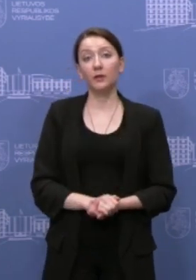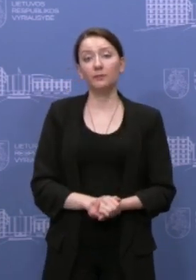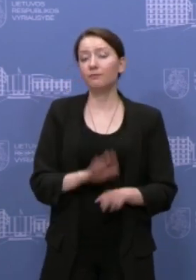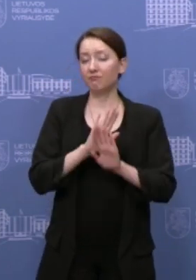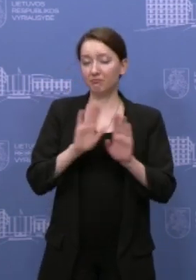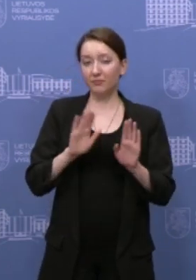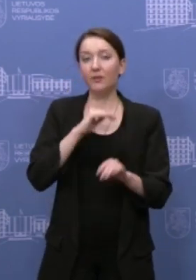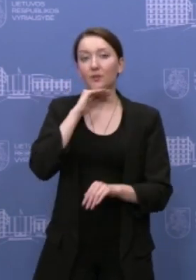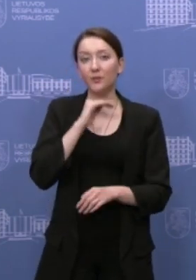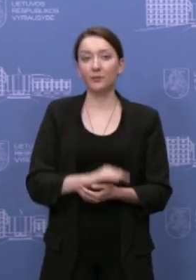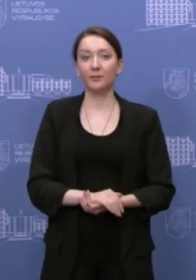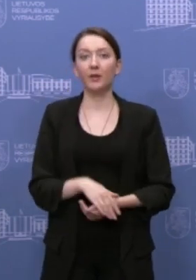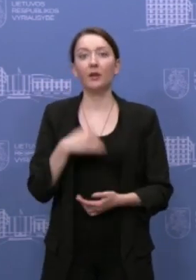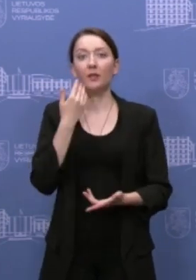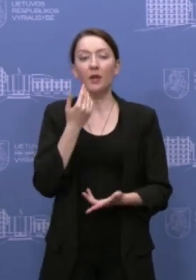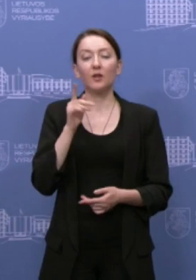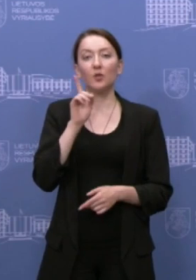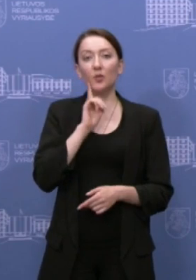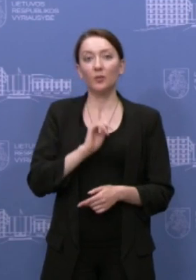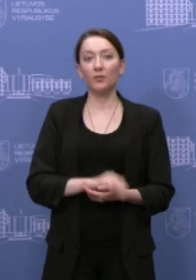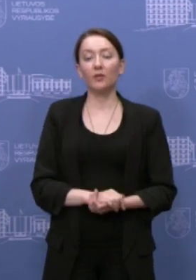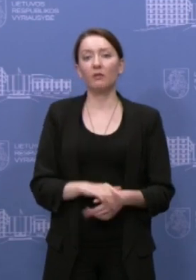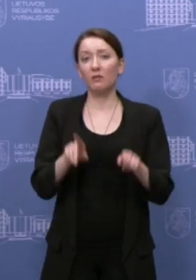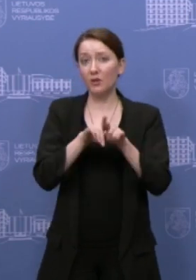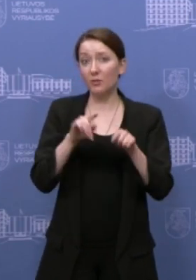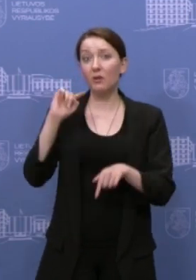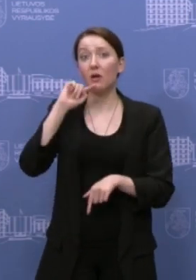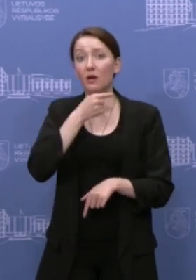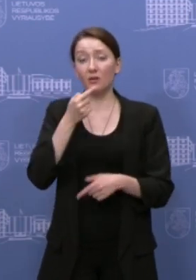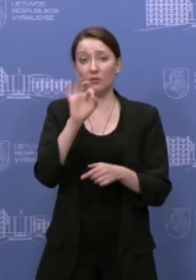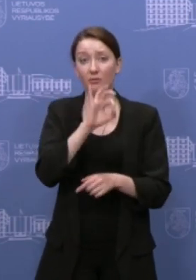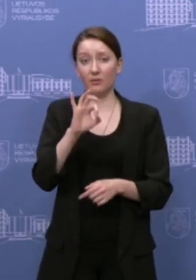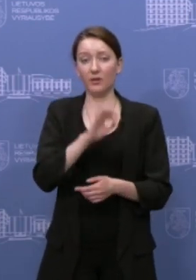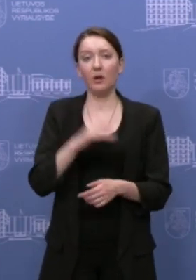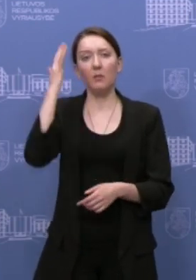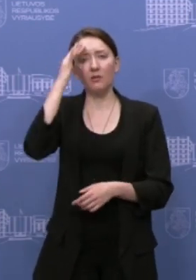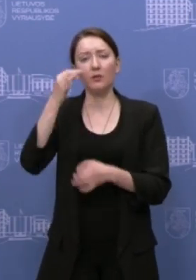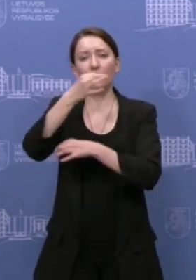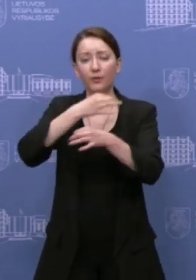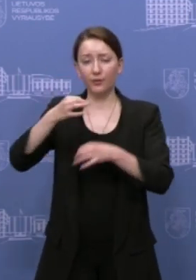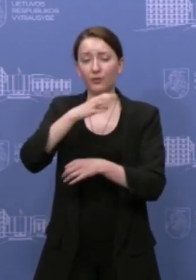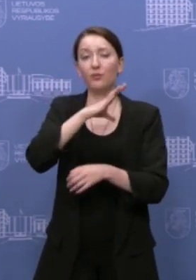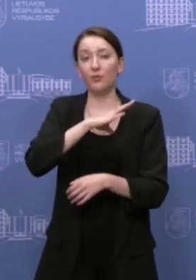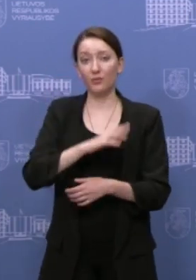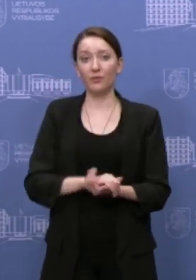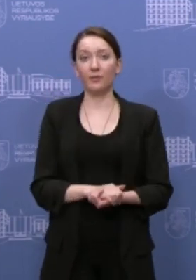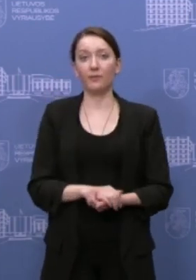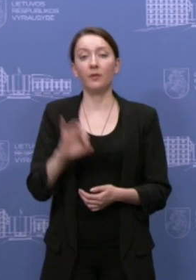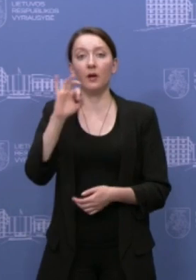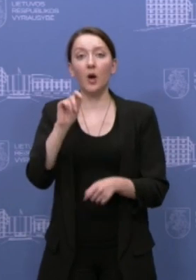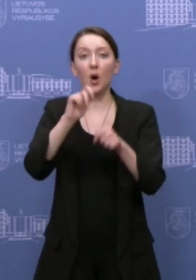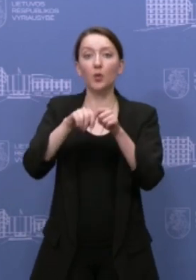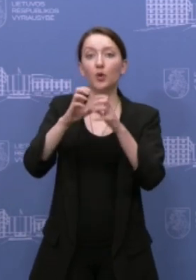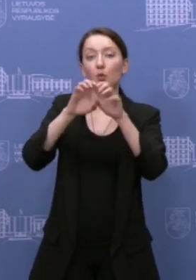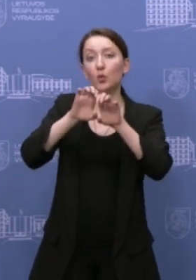Ne, manau, kažkas viskas už dėl ekonomaškumo norėjau paklaukti. Ne, kažkas pats yra, tai tokia pasvarsimai buvo, mes šiandien kalbėjomės ir su